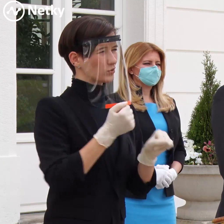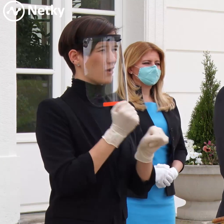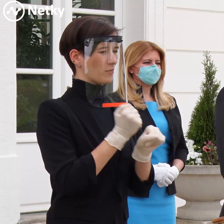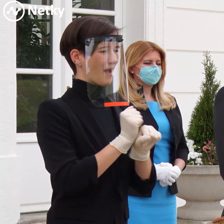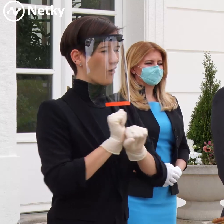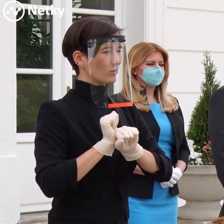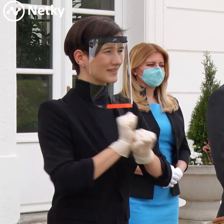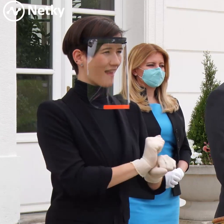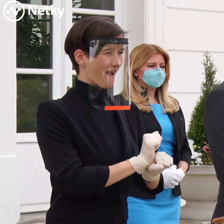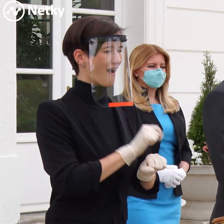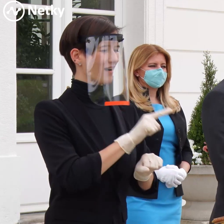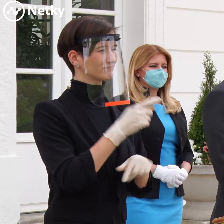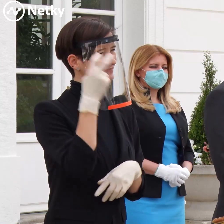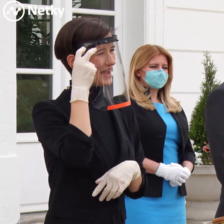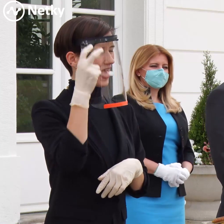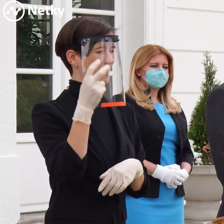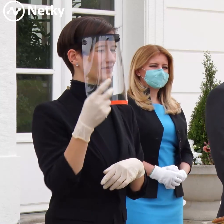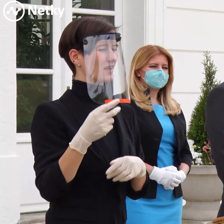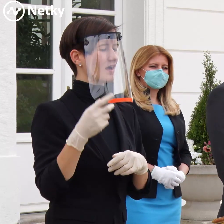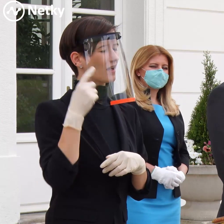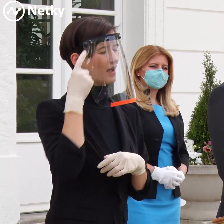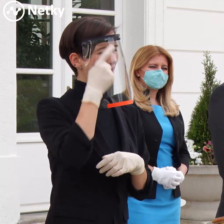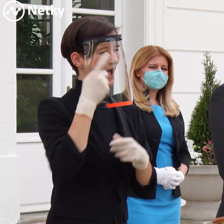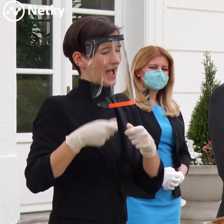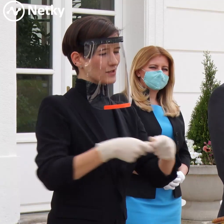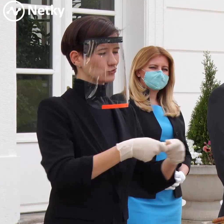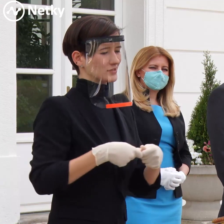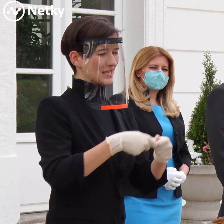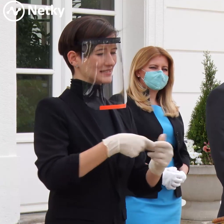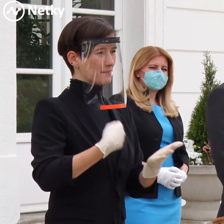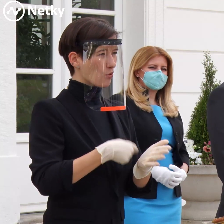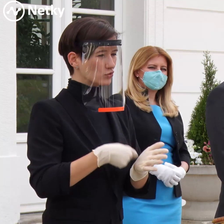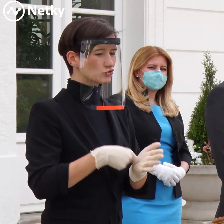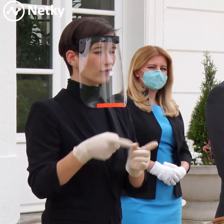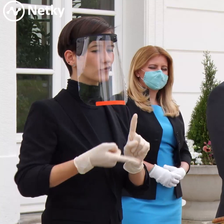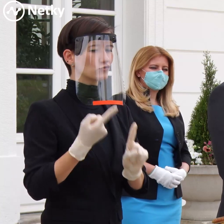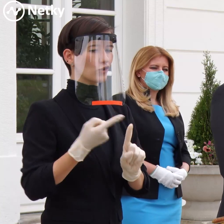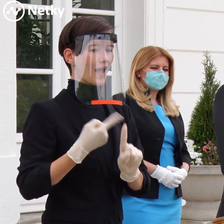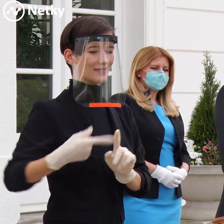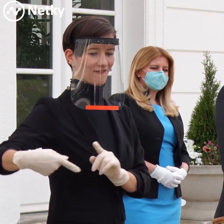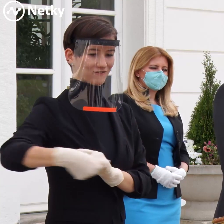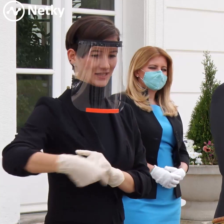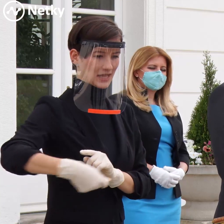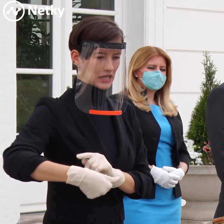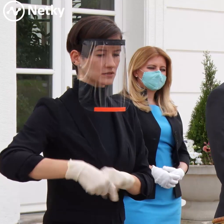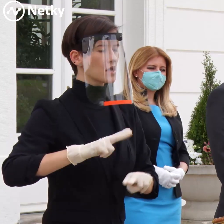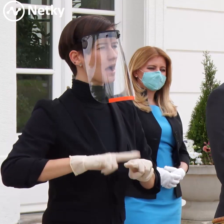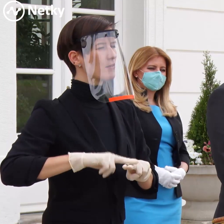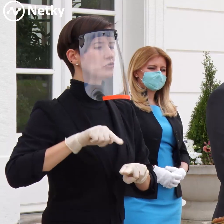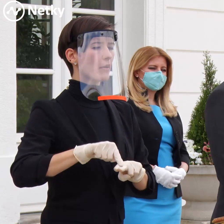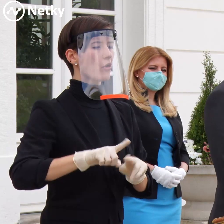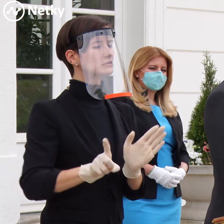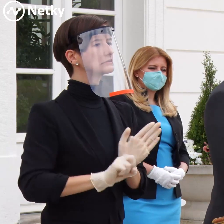prichádzajú najmä aj z asociácie poisťovník, ktorí žiadajú dofinancovanie a potom určitým spôsobom avizujú, že začnú